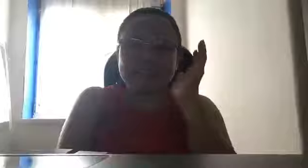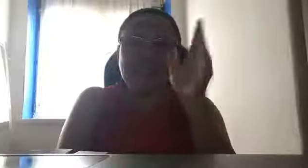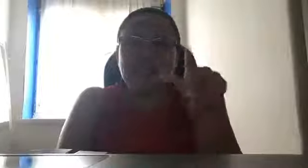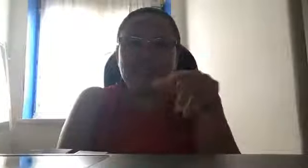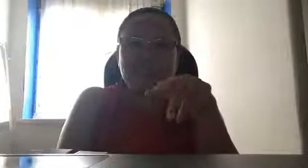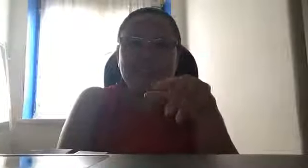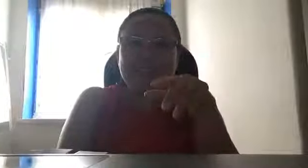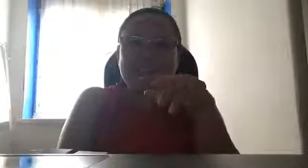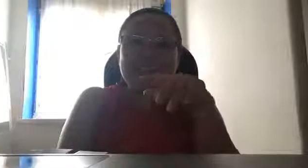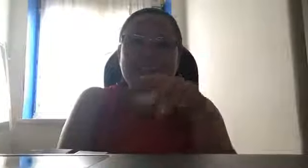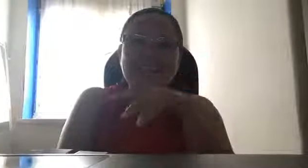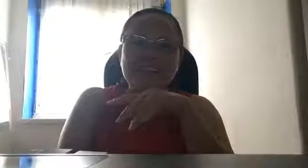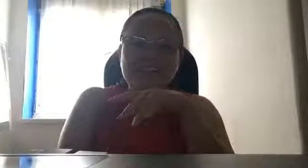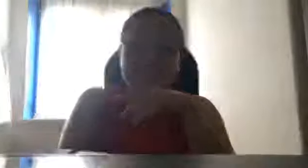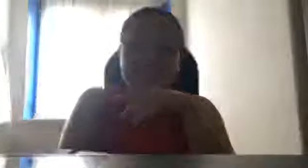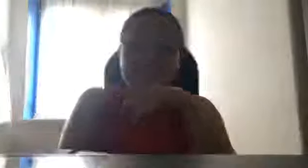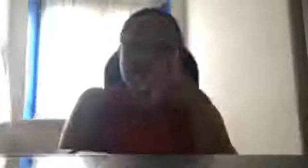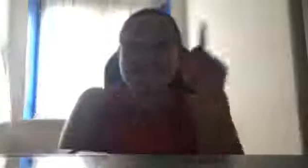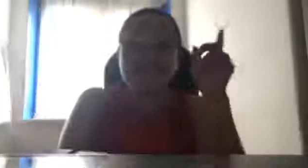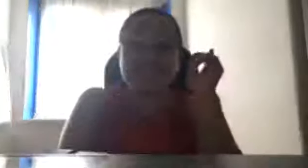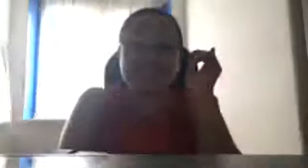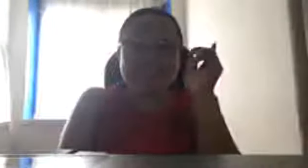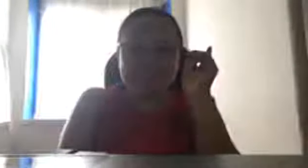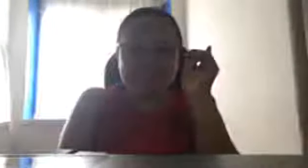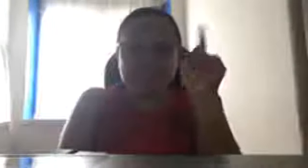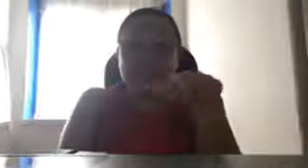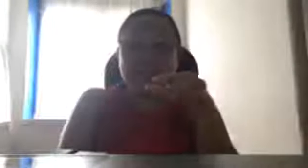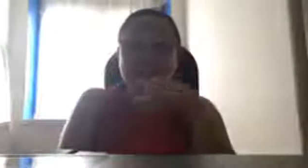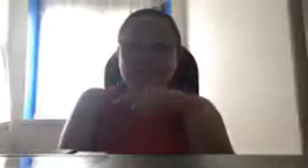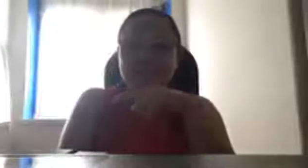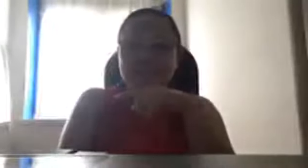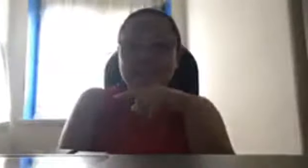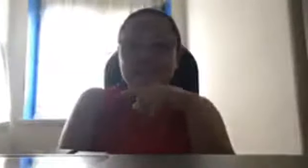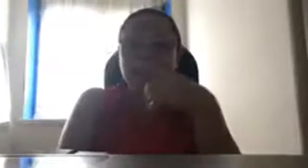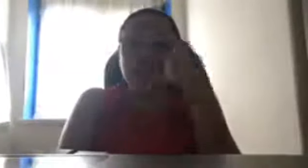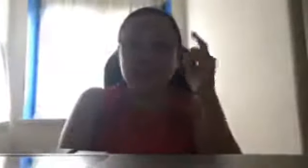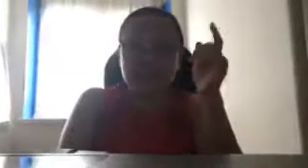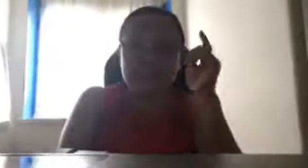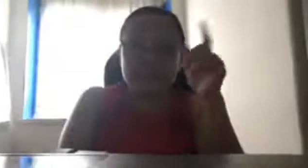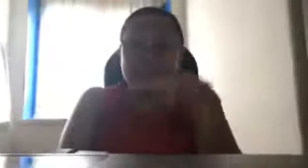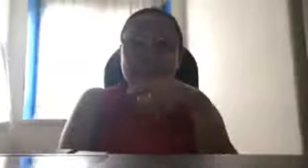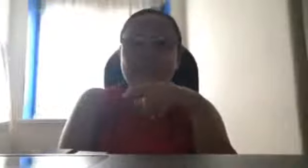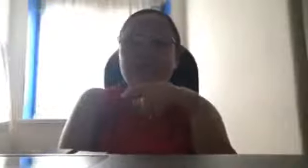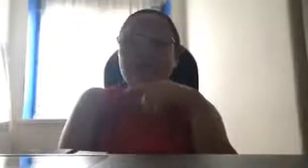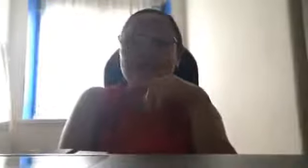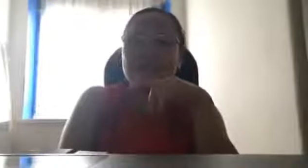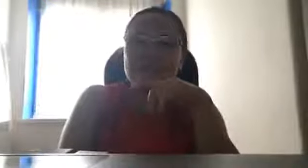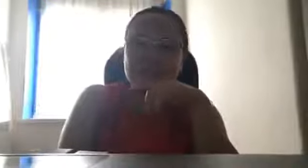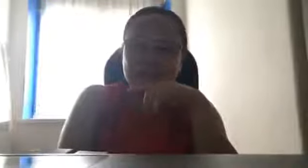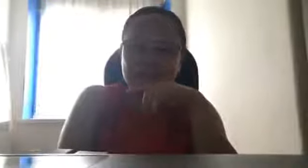kayo po dyan na mga, para sa ating mga activist. O na muna para sa ating mga aktivista.